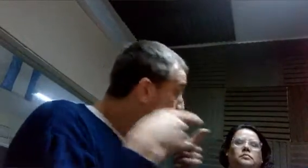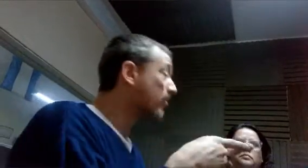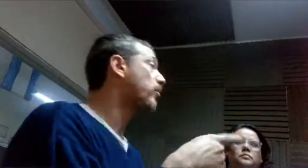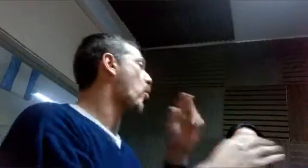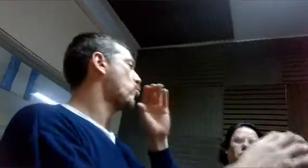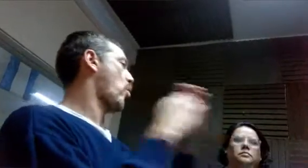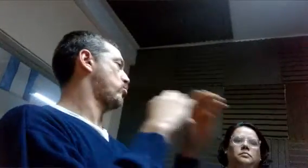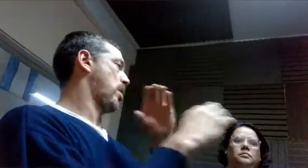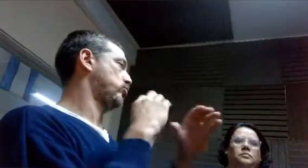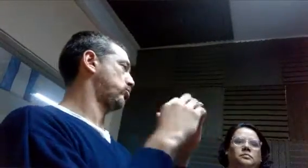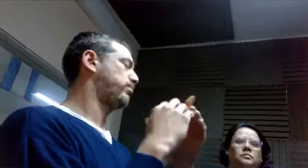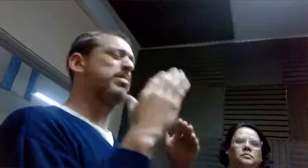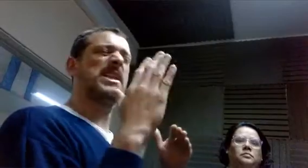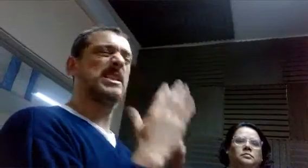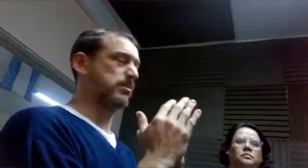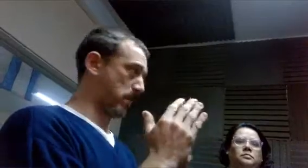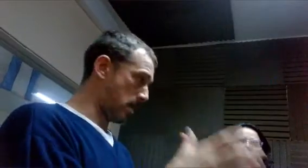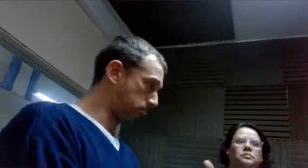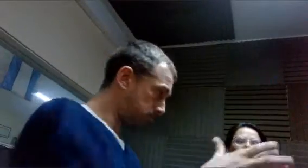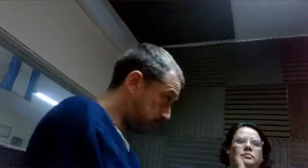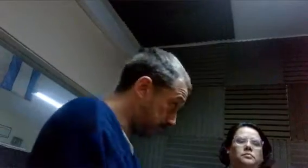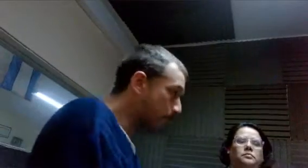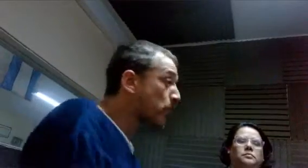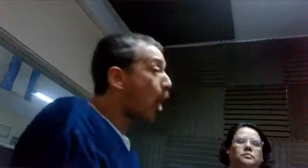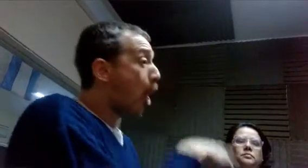El objetivo principal es poder comunicarnos, ¿sí?